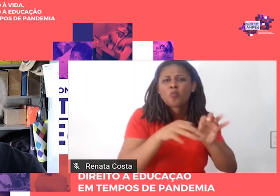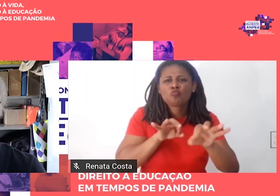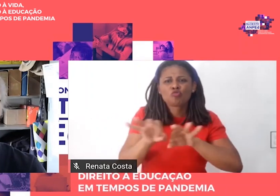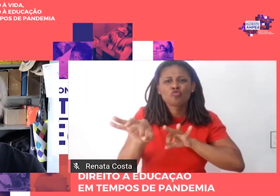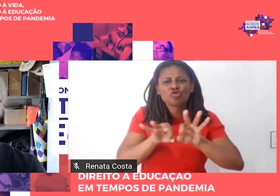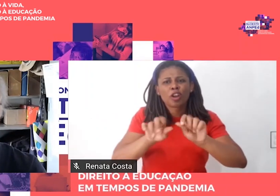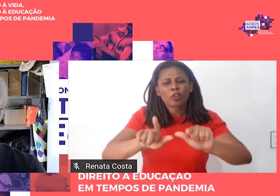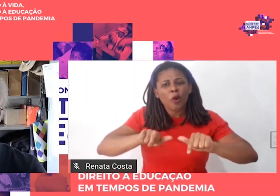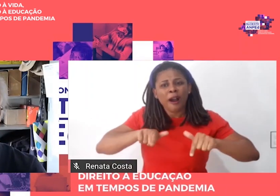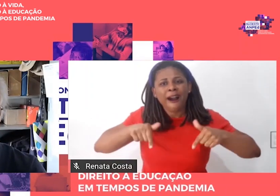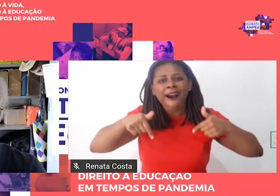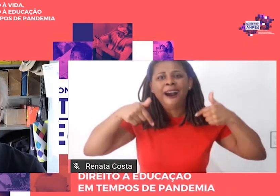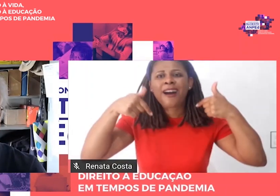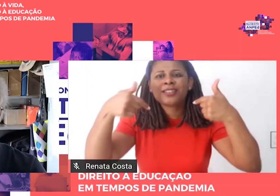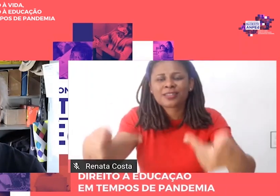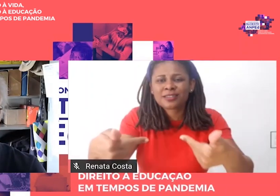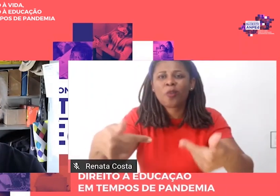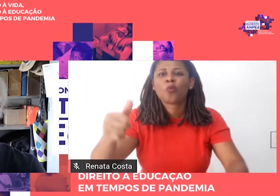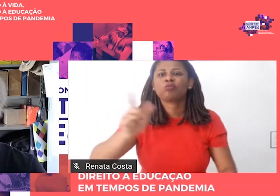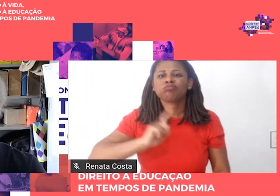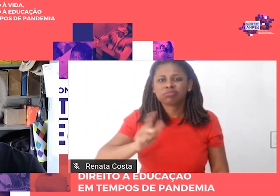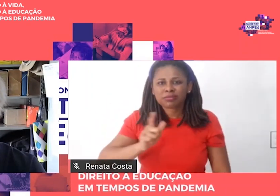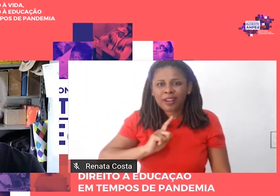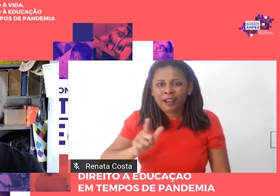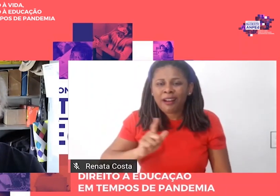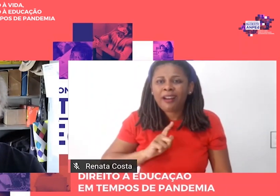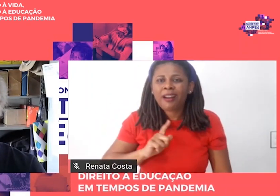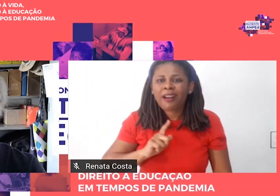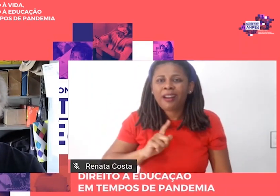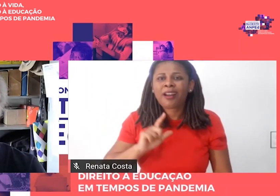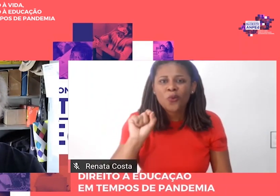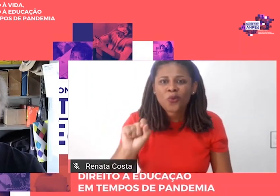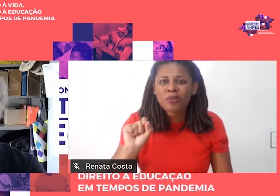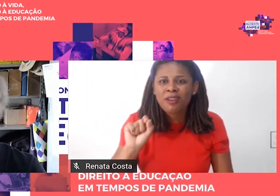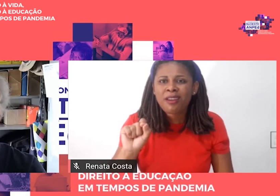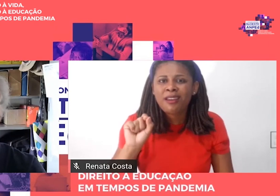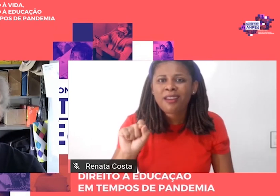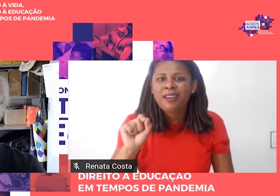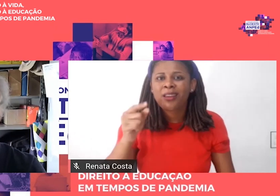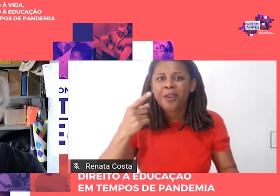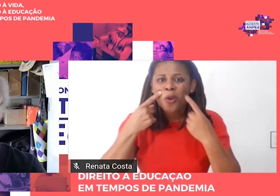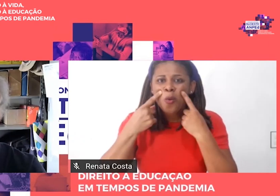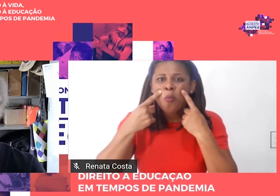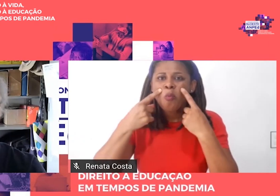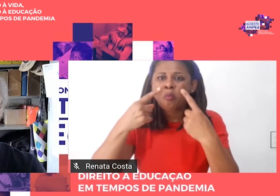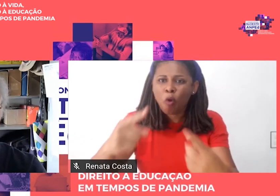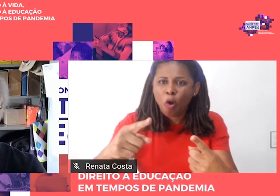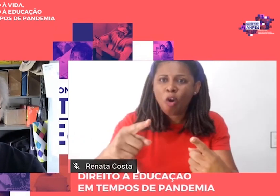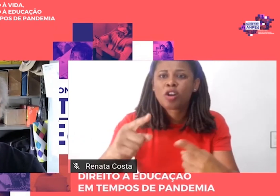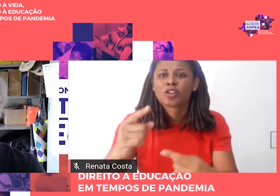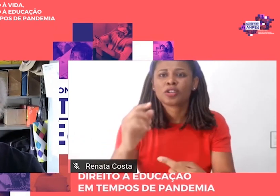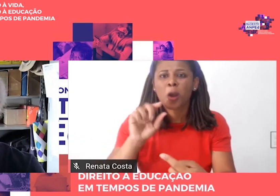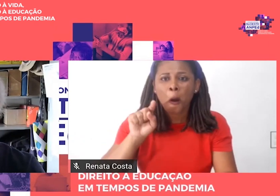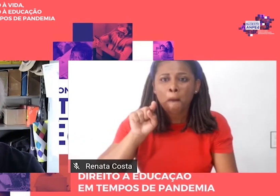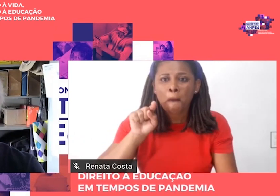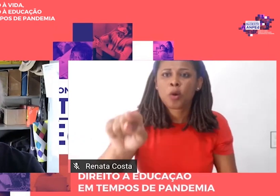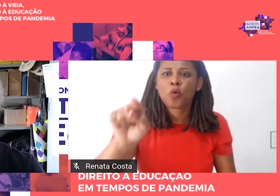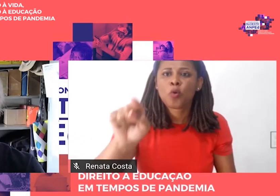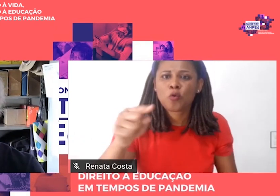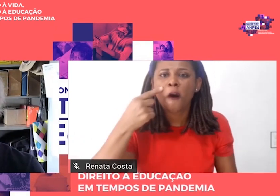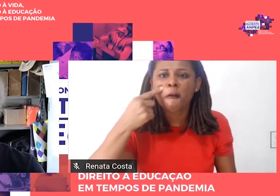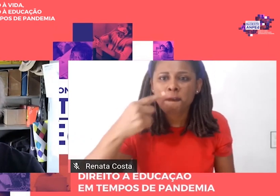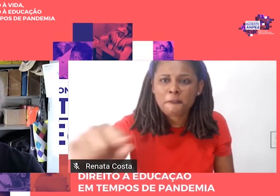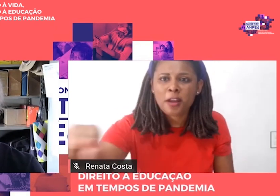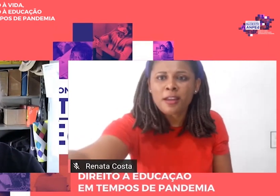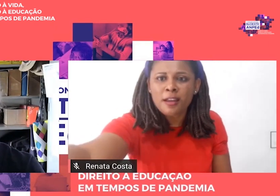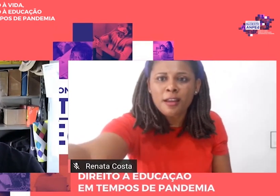como política de Estado. Seria essa concepção uma persistência